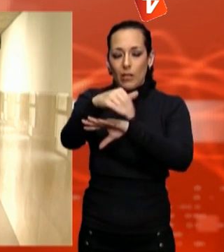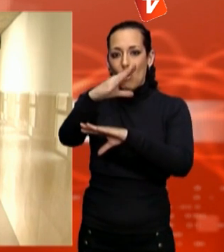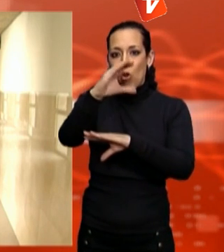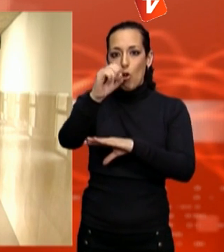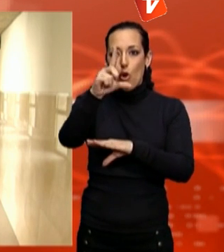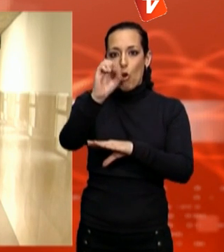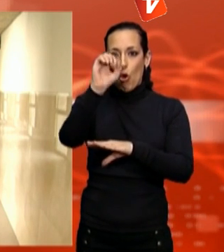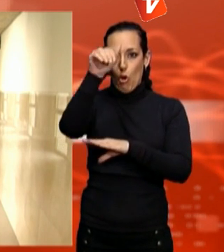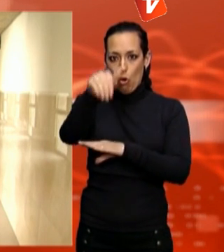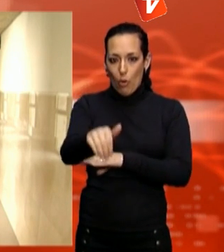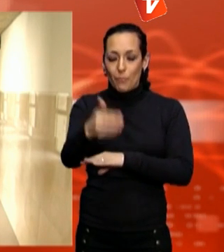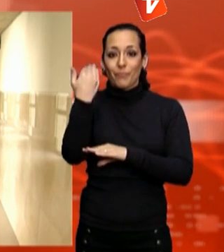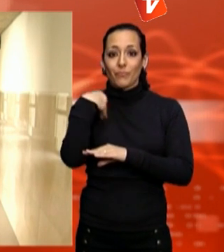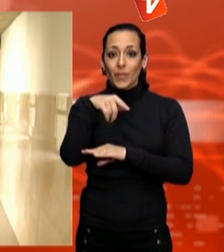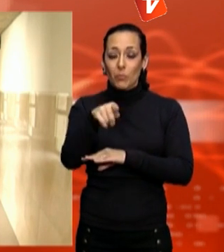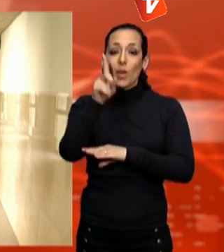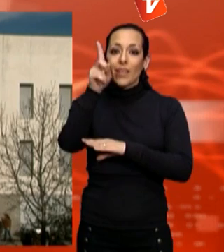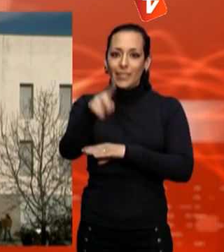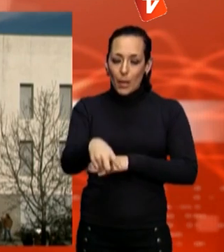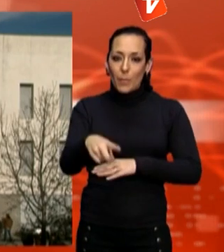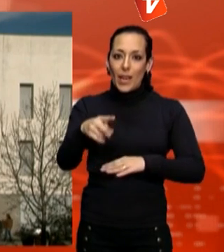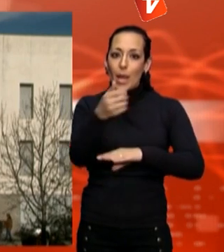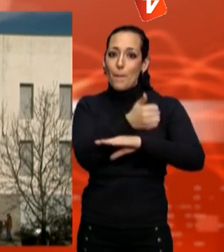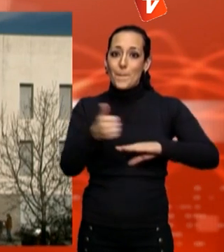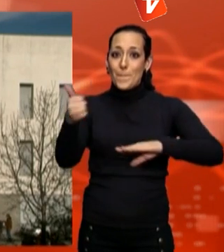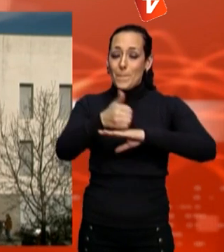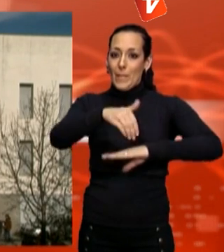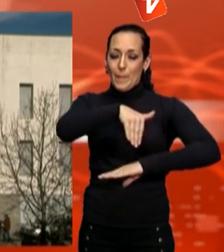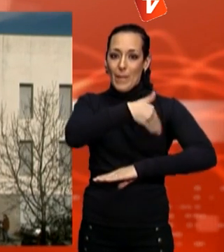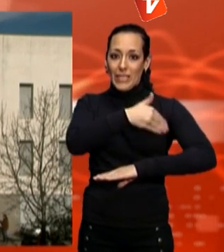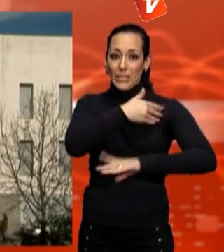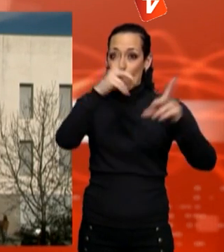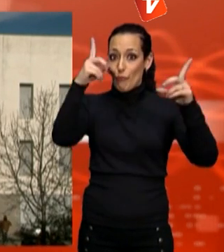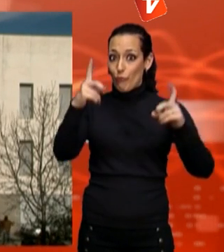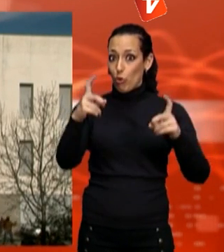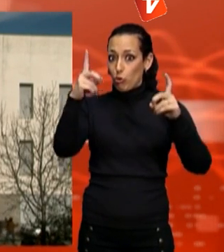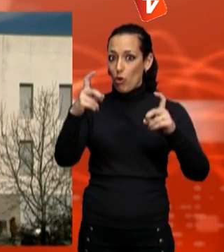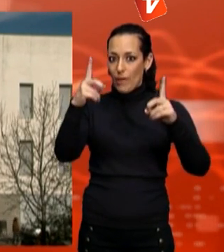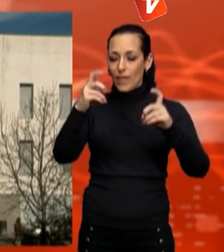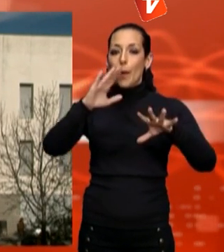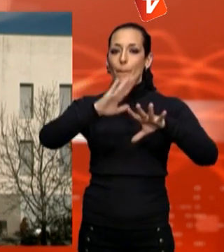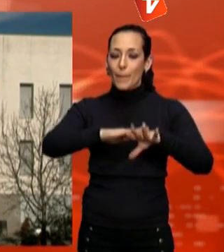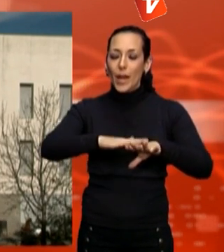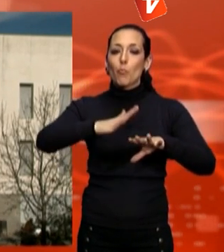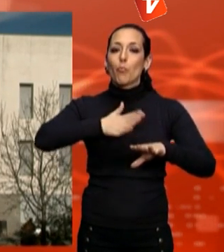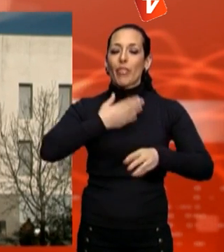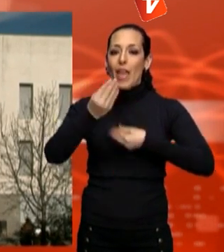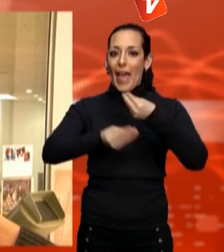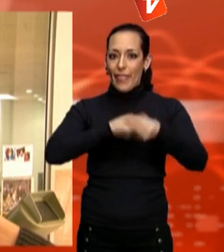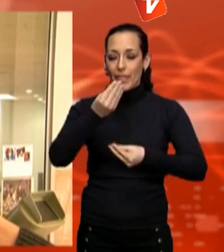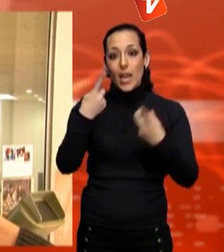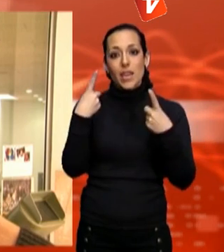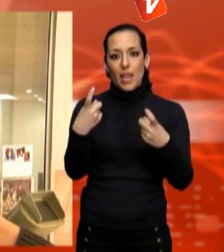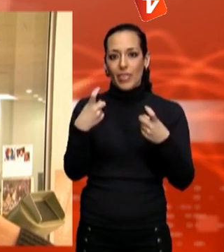cinematografia amb títol de la Universitat de Barcelona serà líder a nivell europeu i poder-lo portar a terme fa necessari ampliar els espais de l'escac.